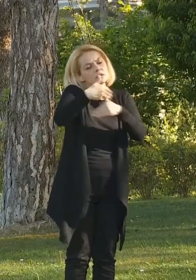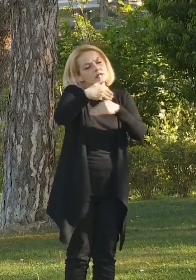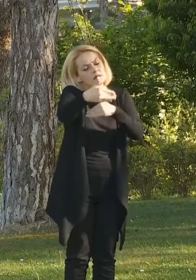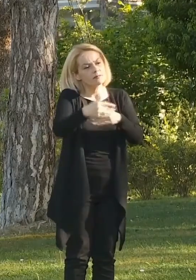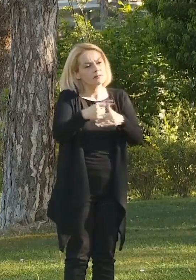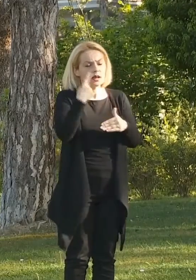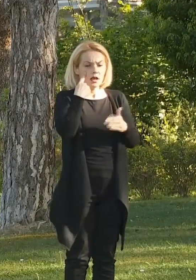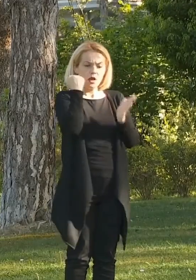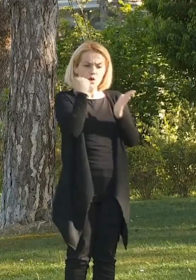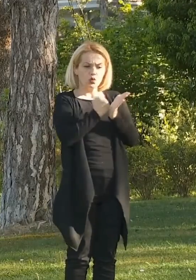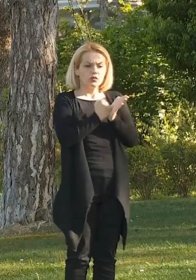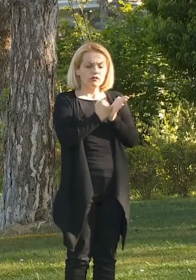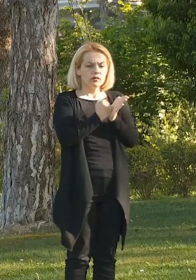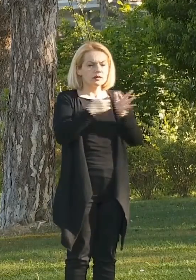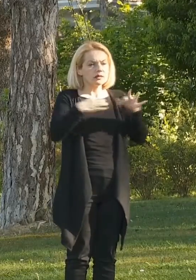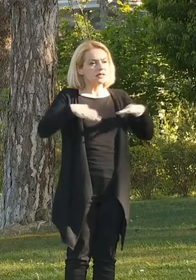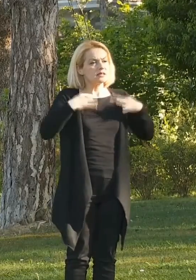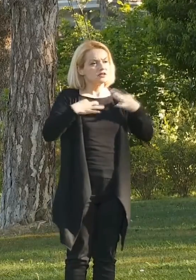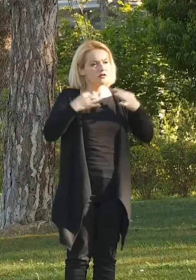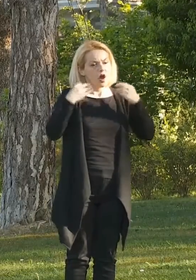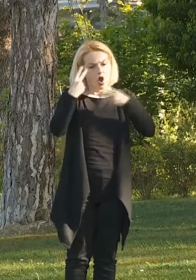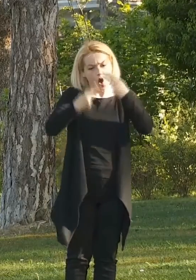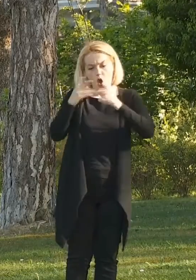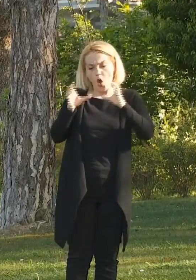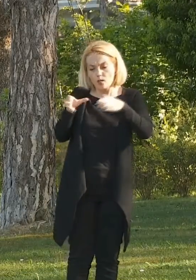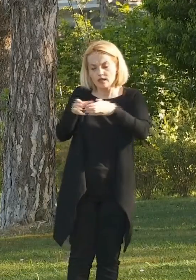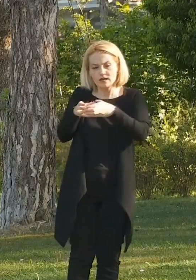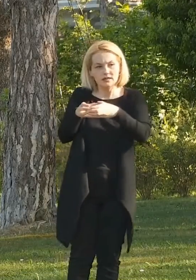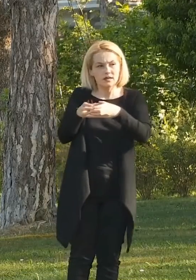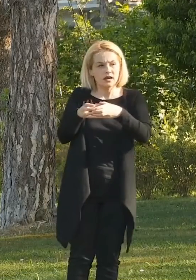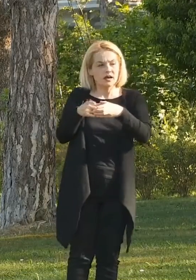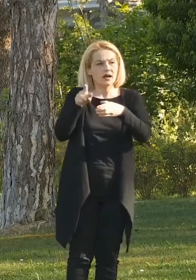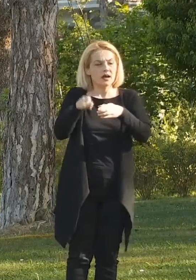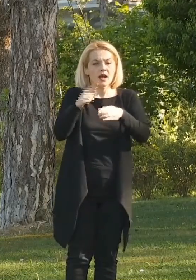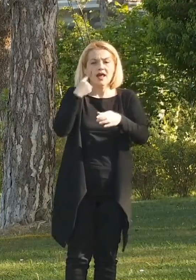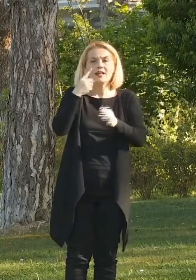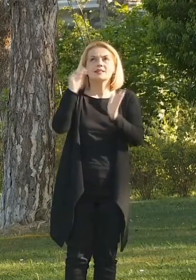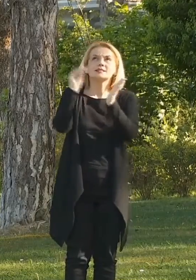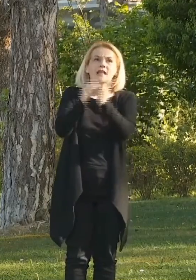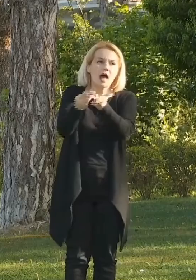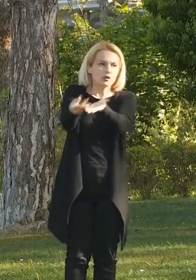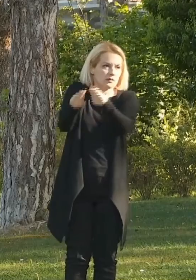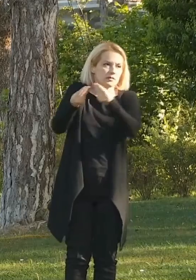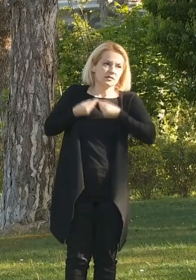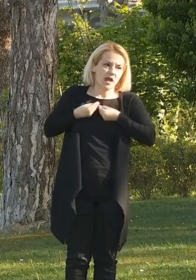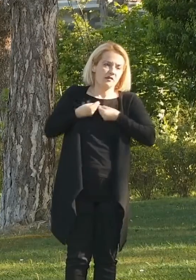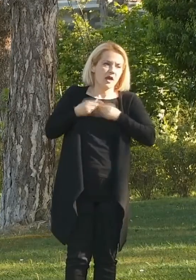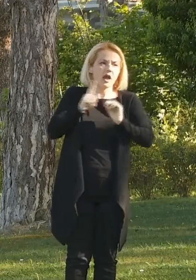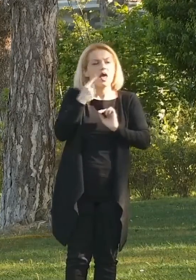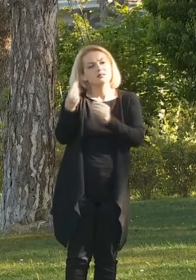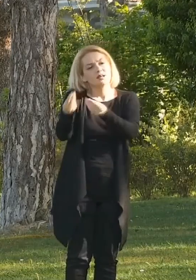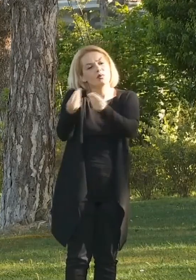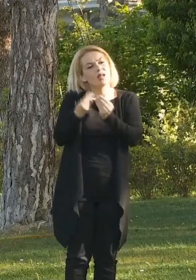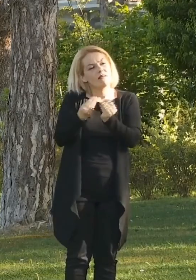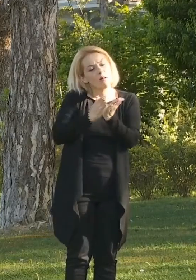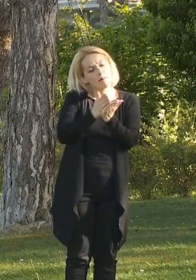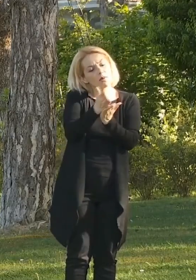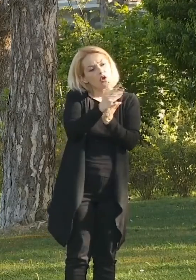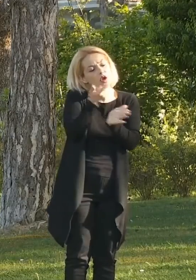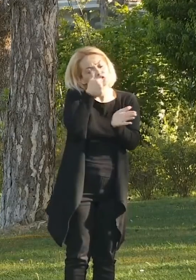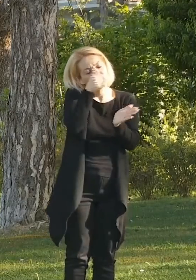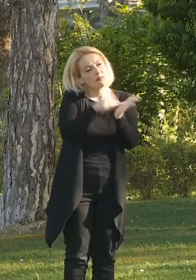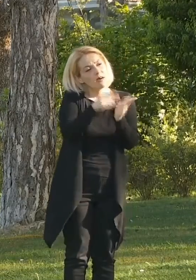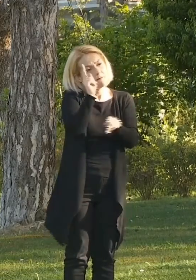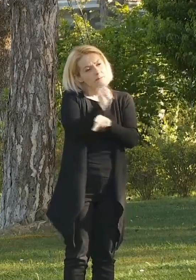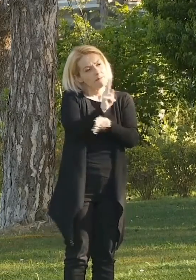Констатиравме дека здравствените стручни комисии не можат да ни демензионират датум за избори. Тие можат да ни пропишат протоколи која ќе